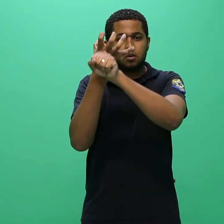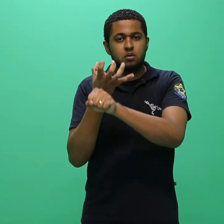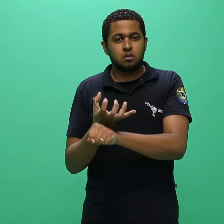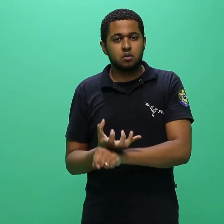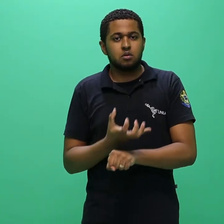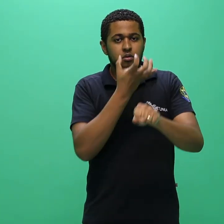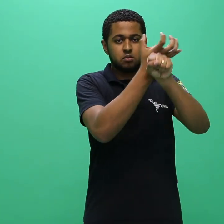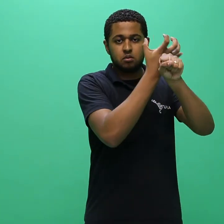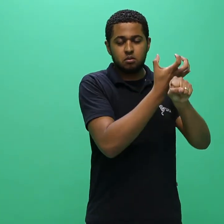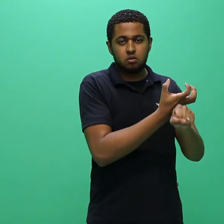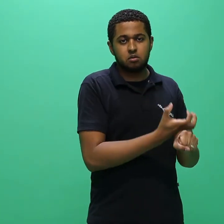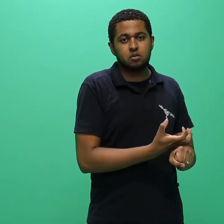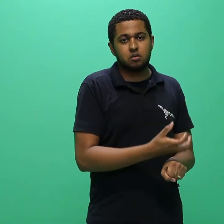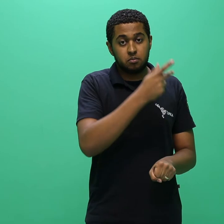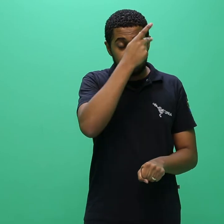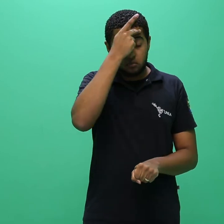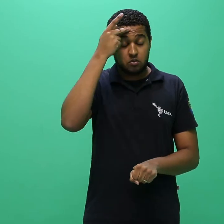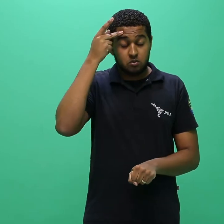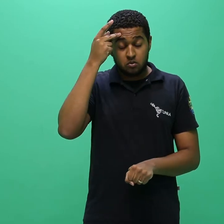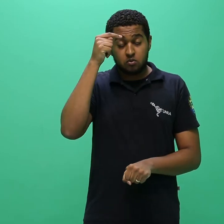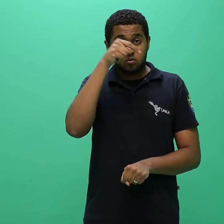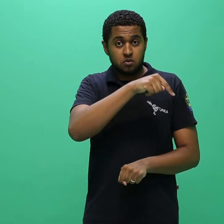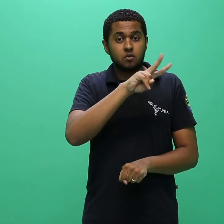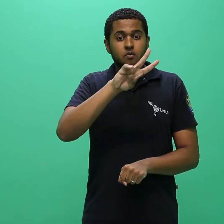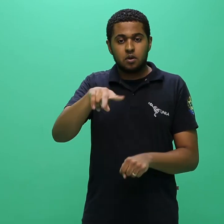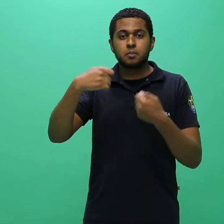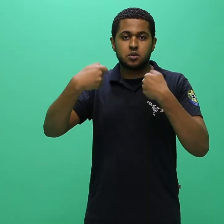que o candidato deverá cursar na UNILA.